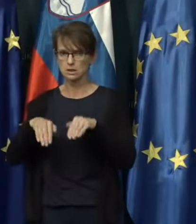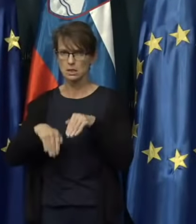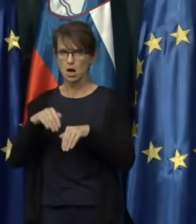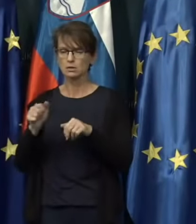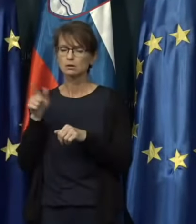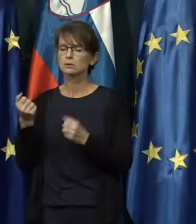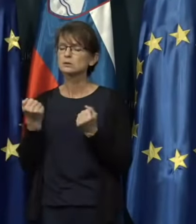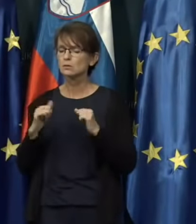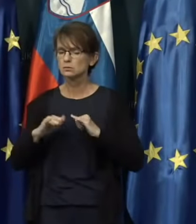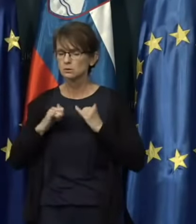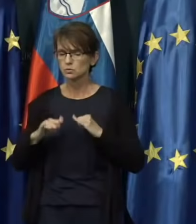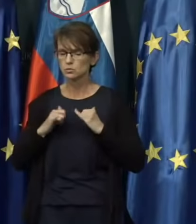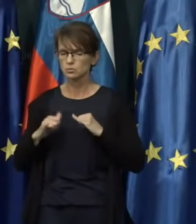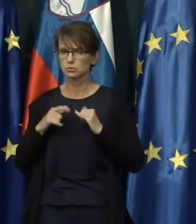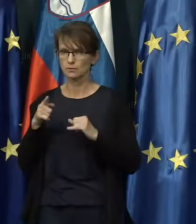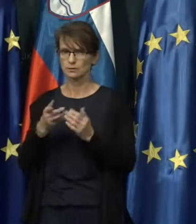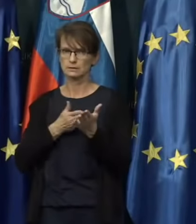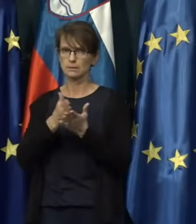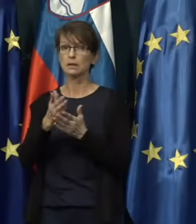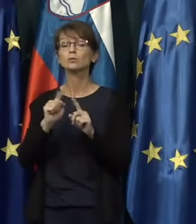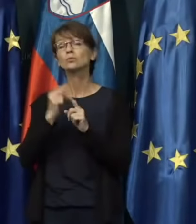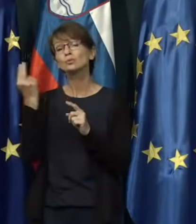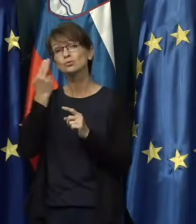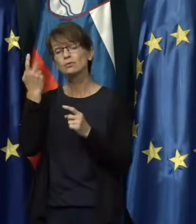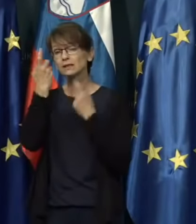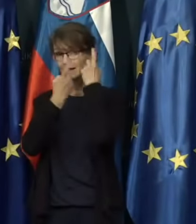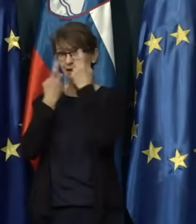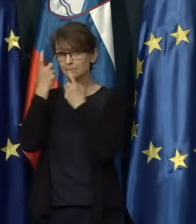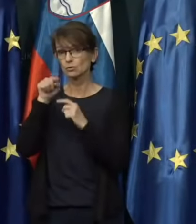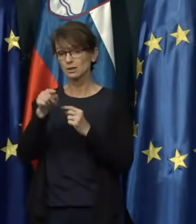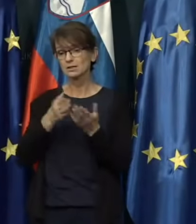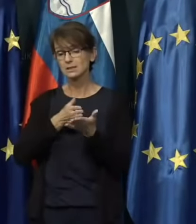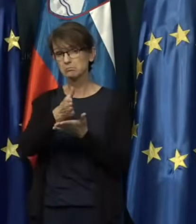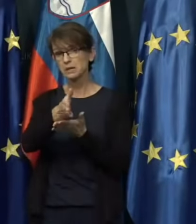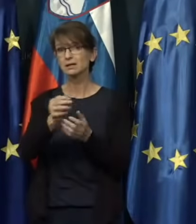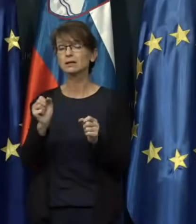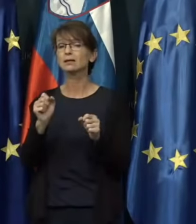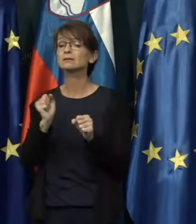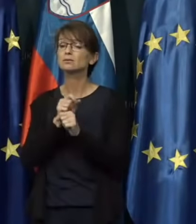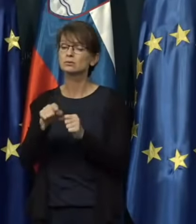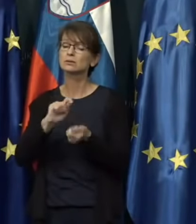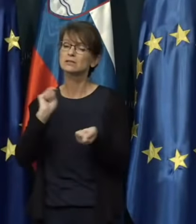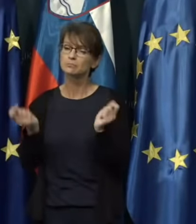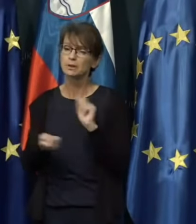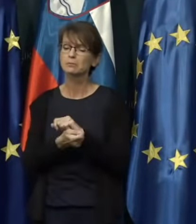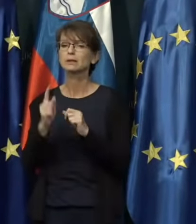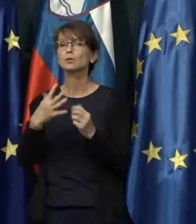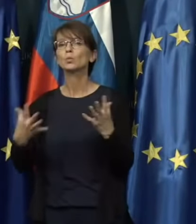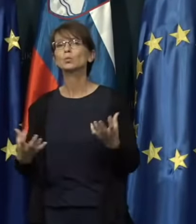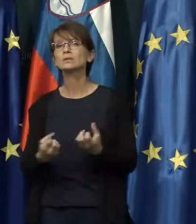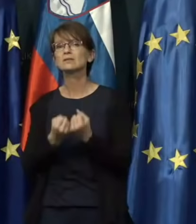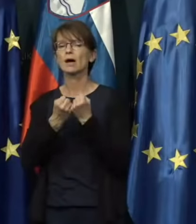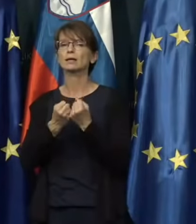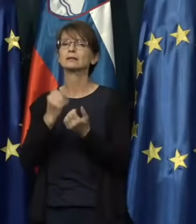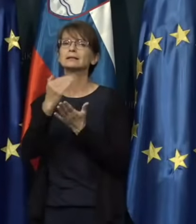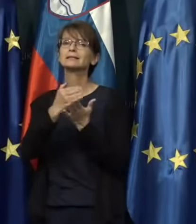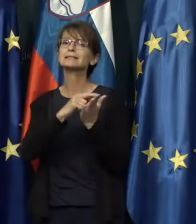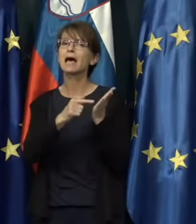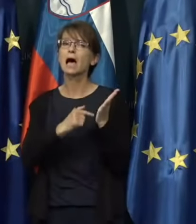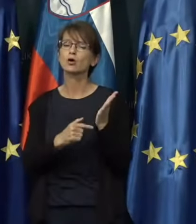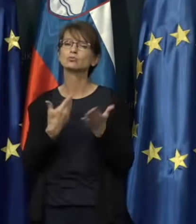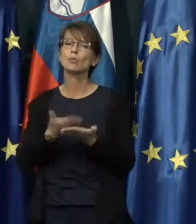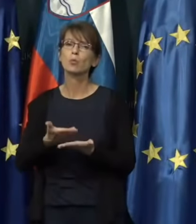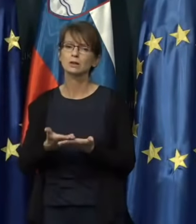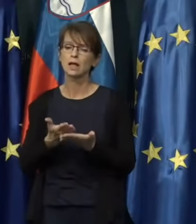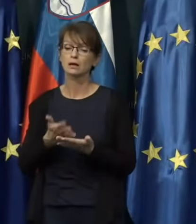trudi v tej smeri. Tudi Slovenija razmišlja v tej smeri, ampak zato je treba spremeniti in ustvariti zakonsko podlago, da bi